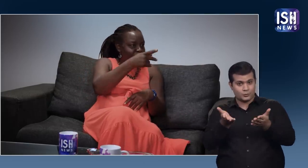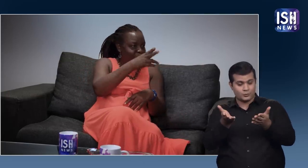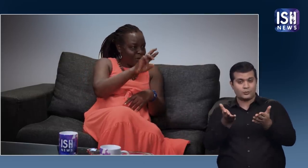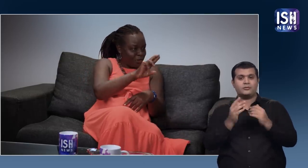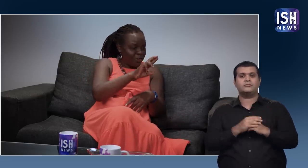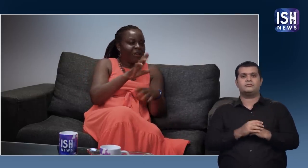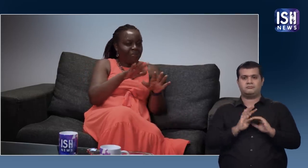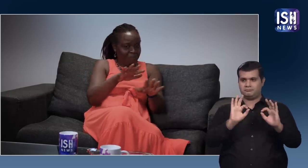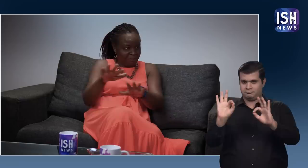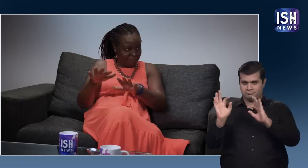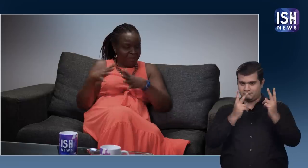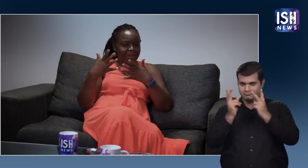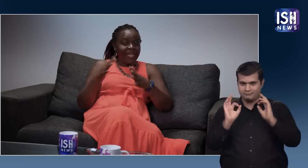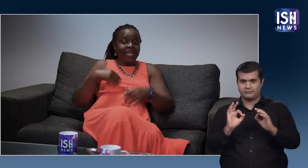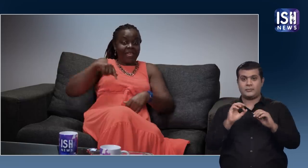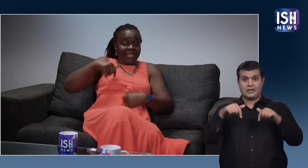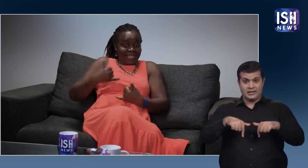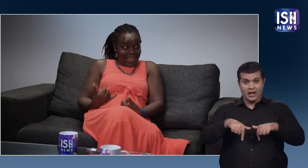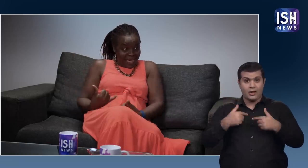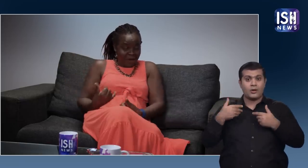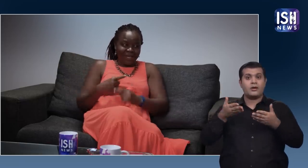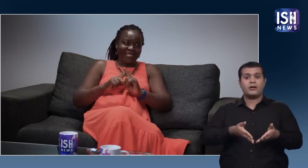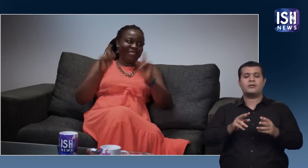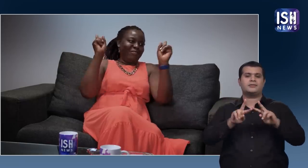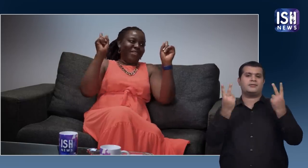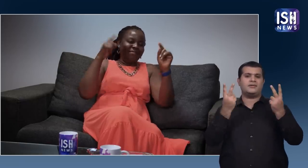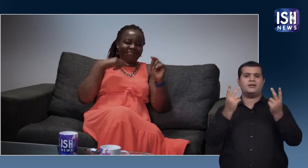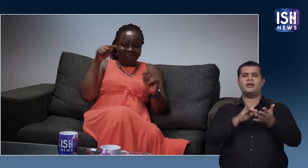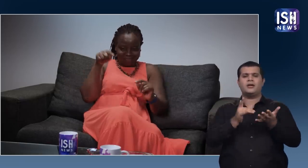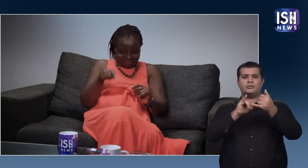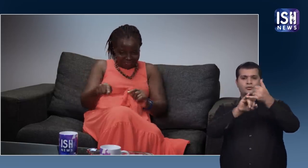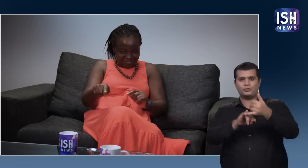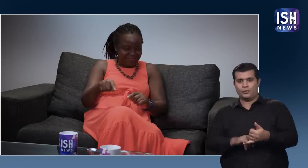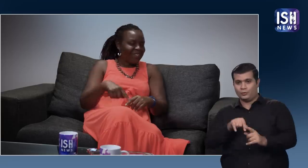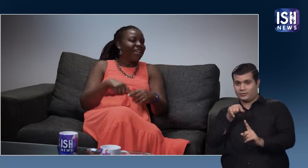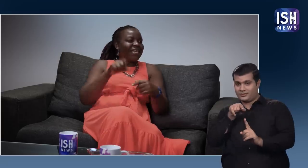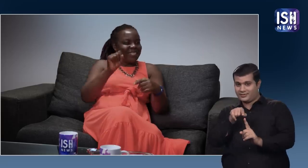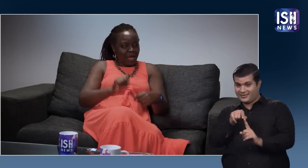गए थे। इस बार मैं केरल की तरह दक्षिन भारत गई।